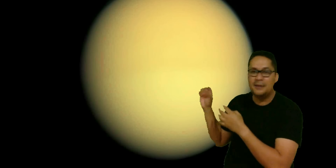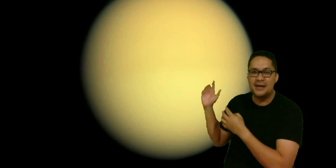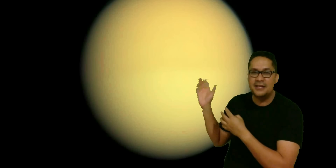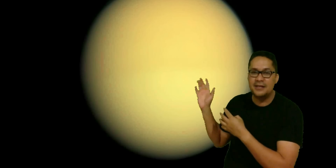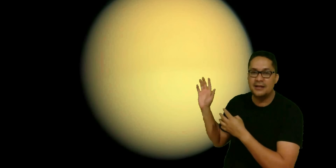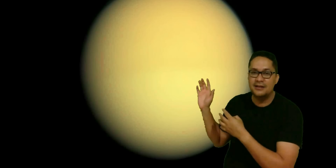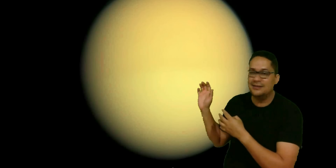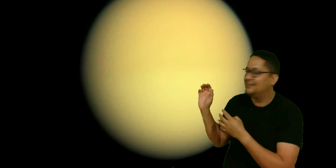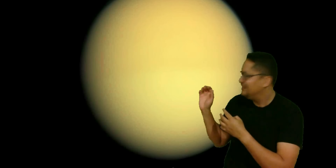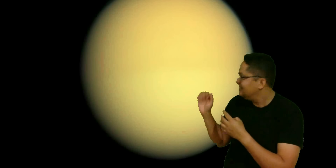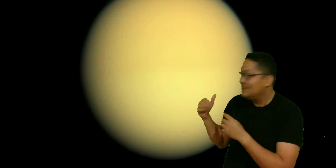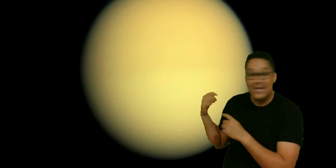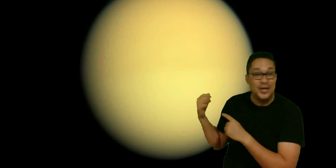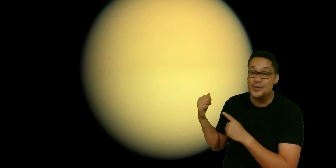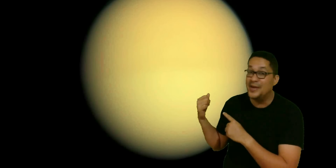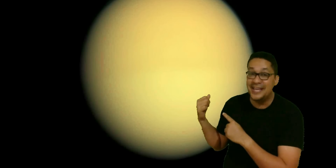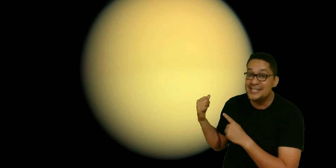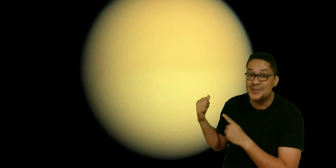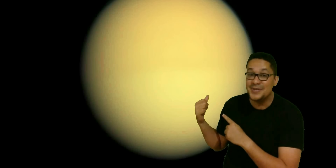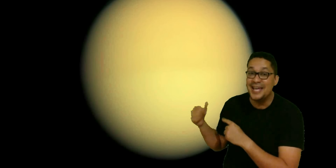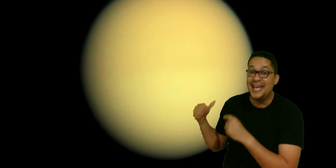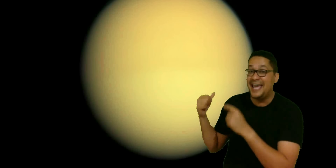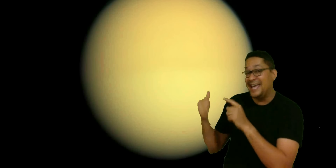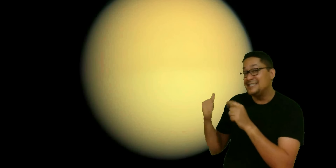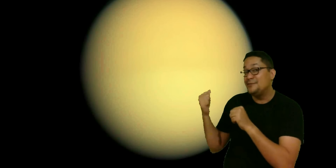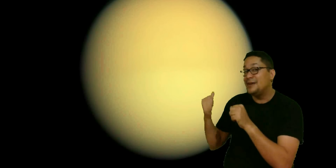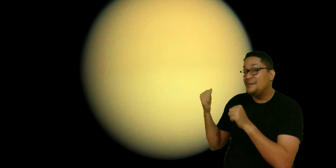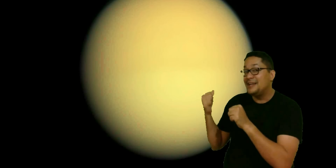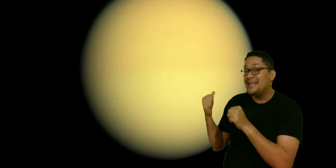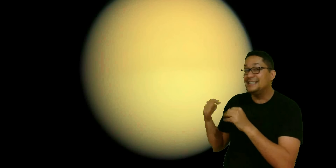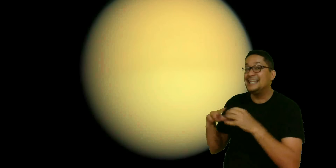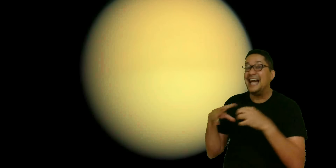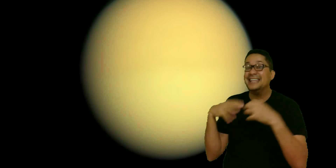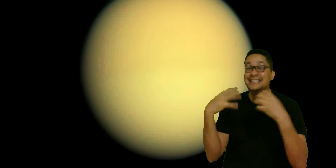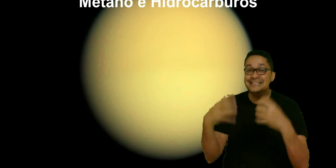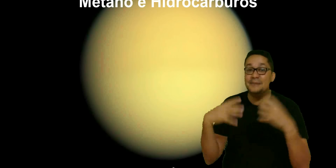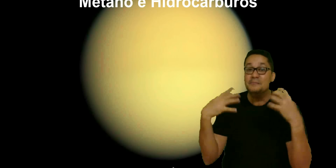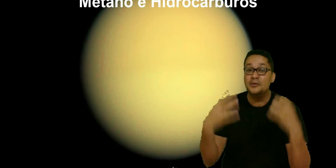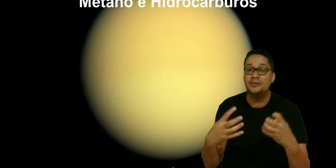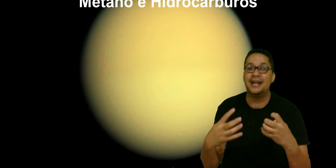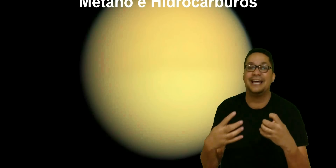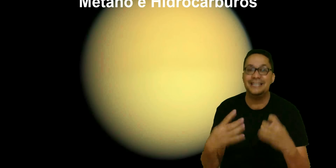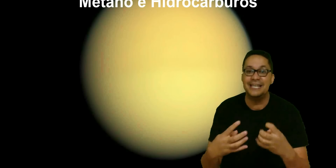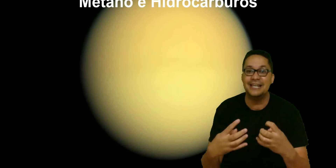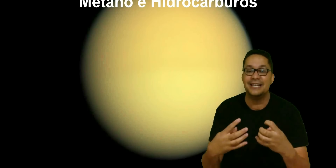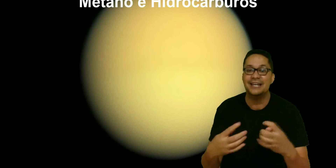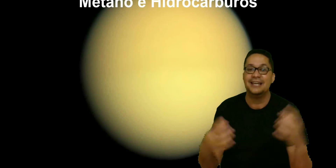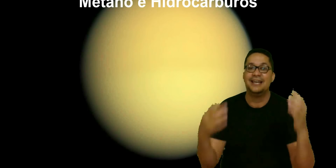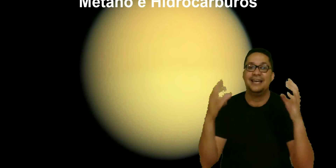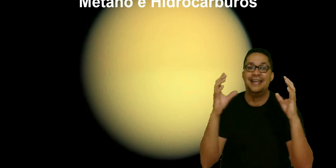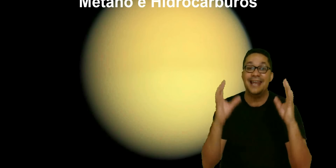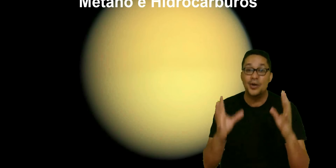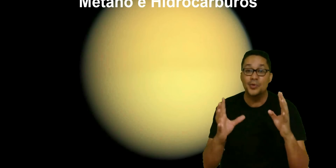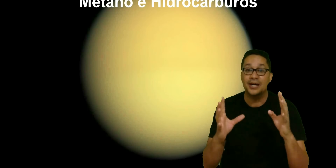amarilla? No es eso. Esa esfera amarilla es la densa atmósfera que tiene la luna.